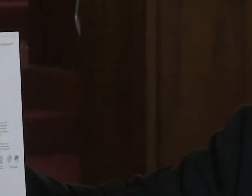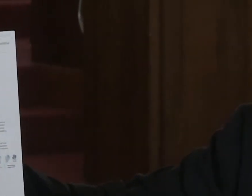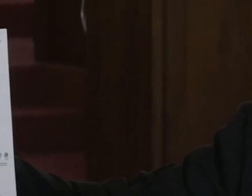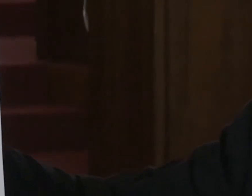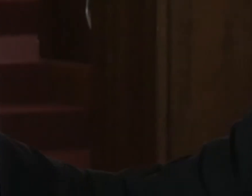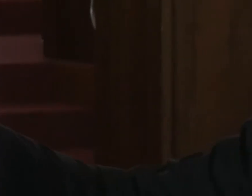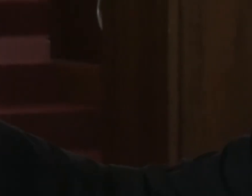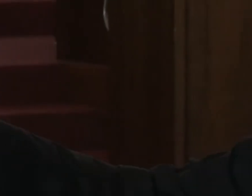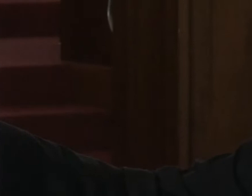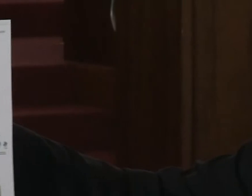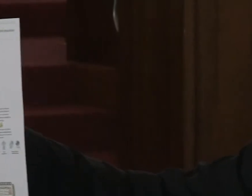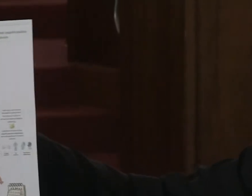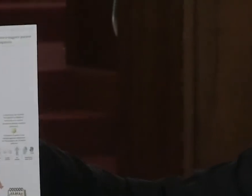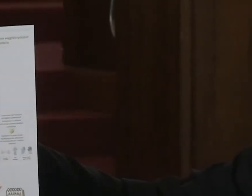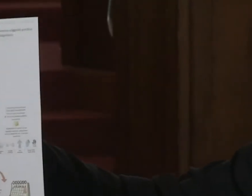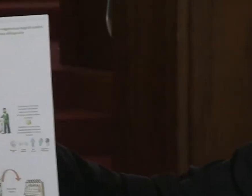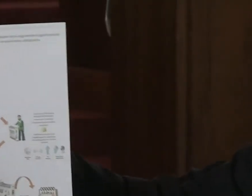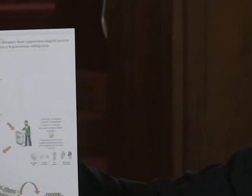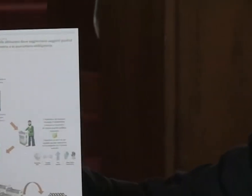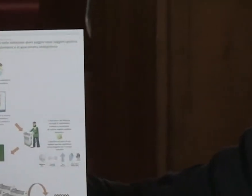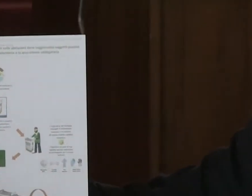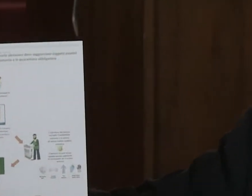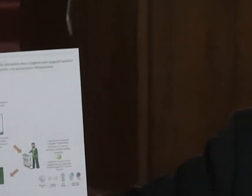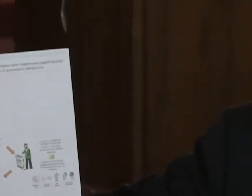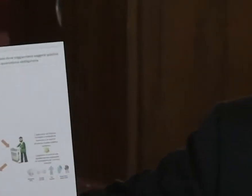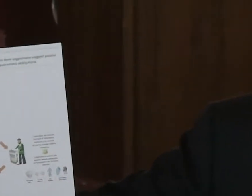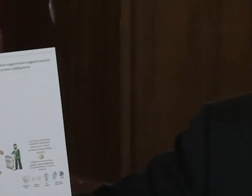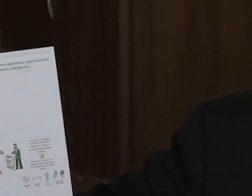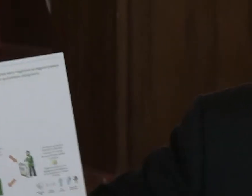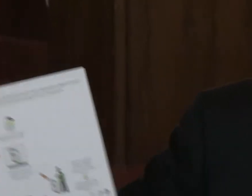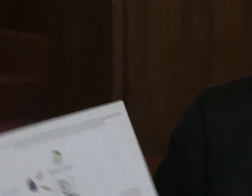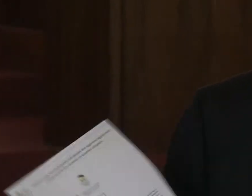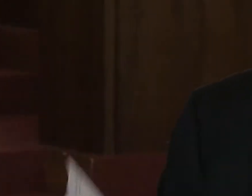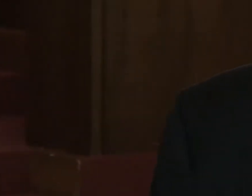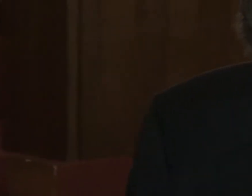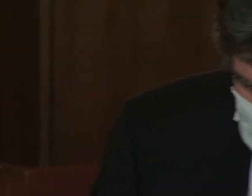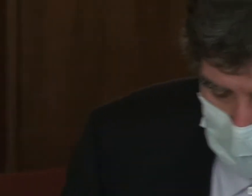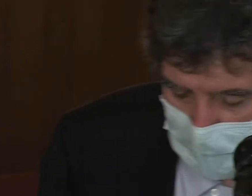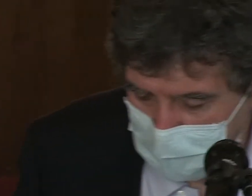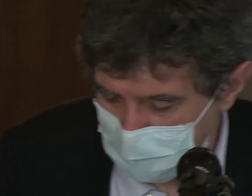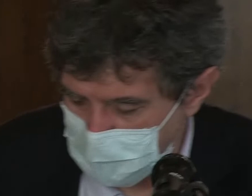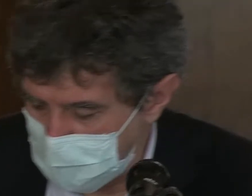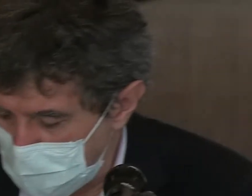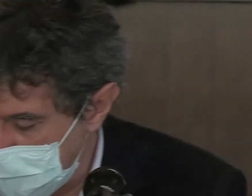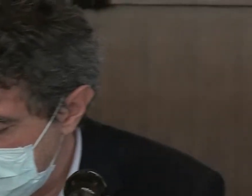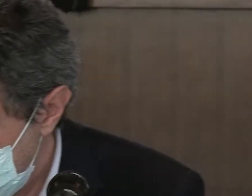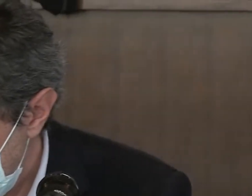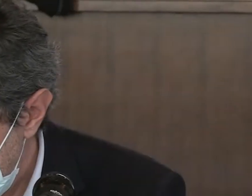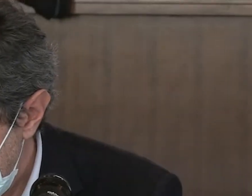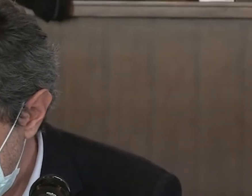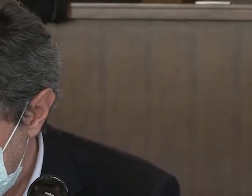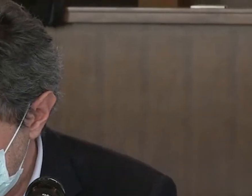Non tutti i positivi stanno in ospedale, quelli che stanno dentro le case e sono sicuramente positivi.